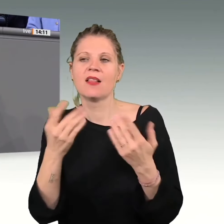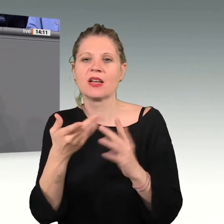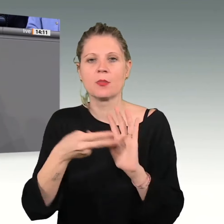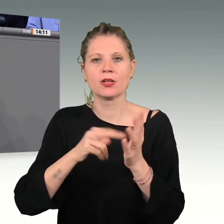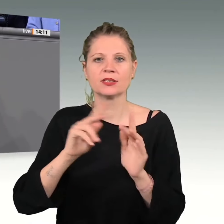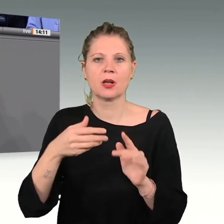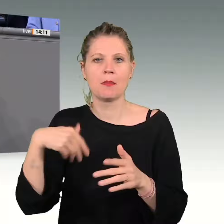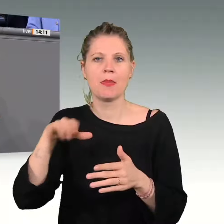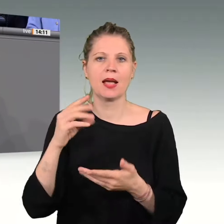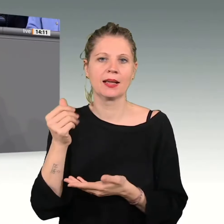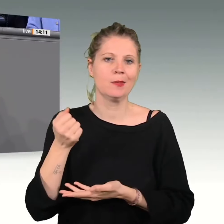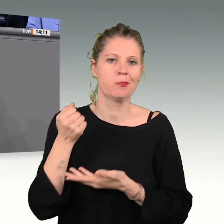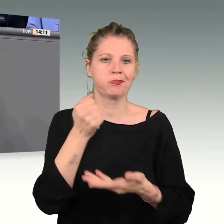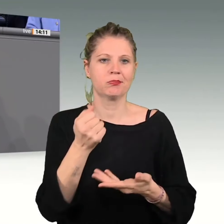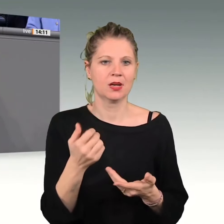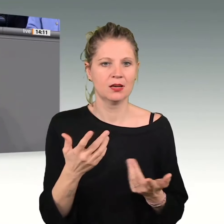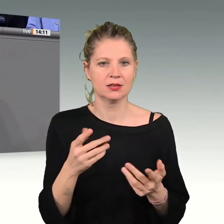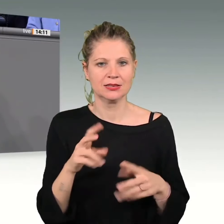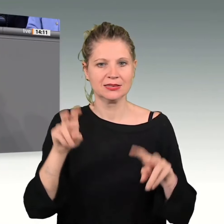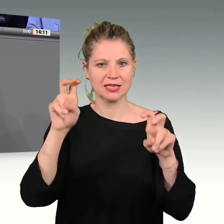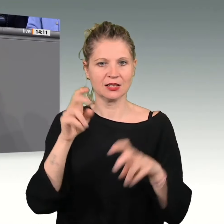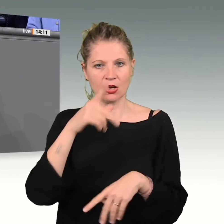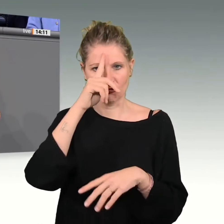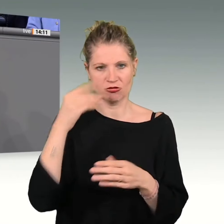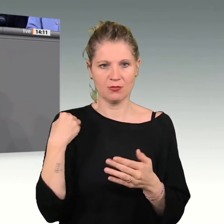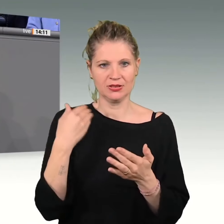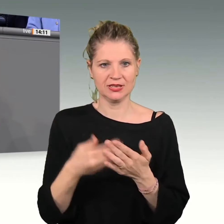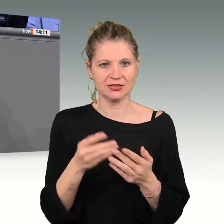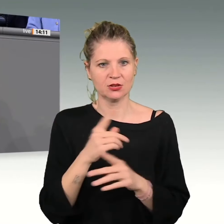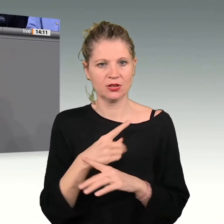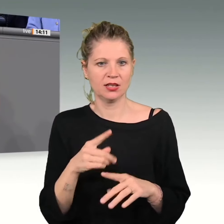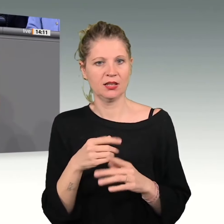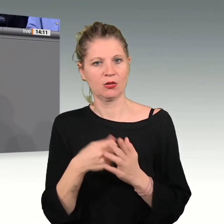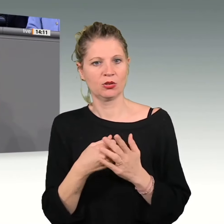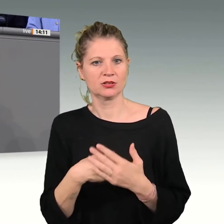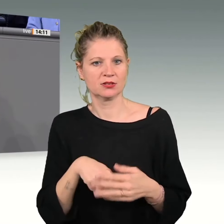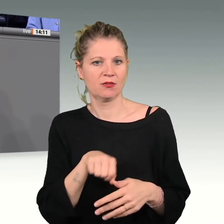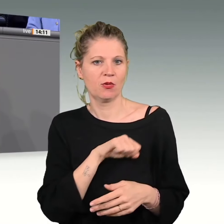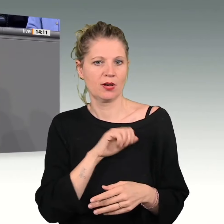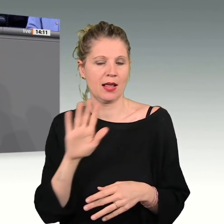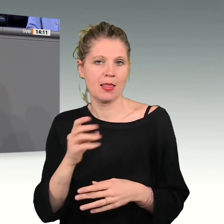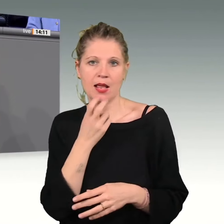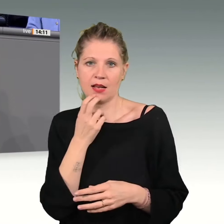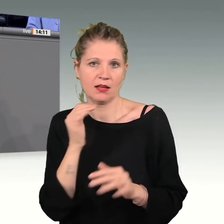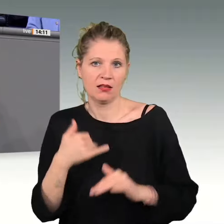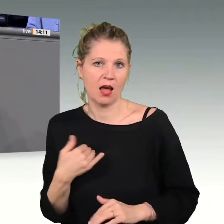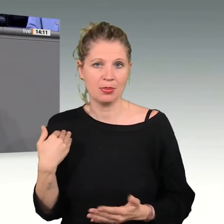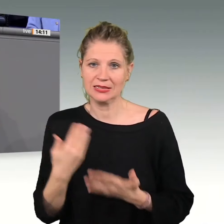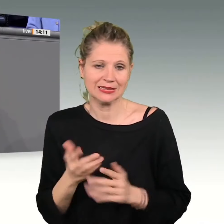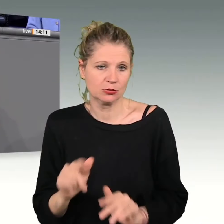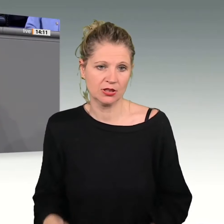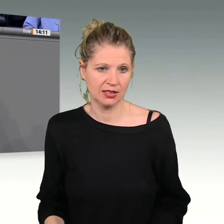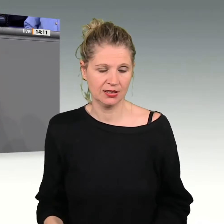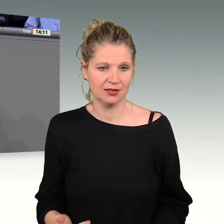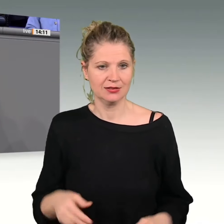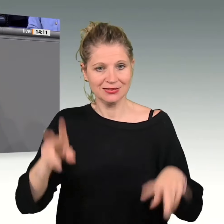bei Energie gehabt. Zitat Ende. Und genau das wollen wir mit unserer sozial-ökologischen Transformation ja ändern. Generell gilt,